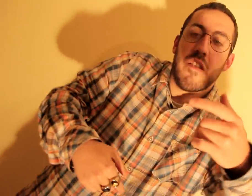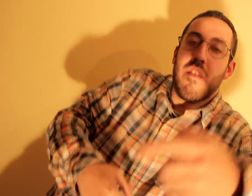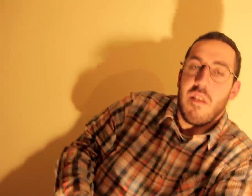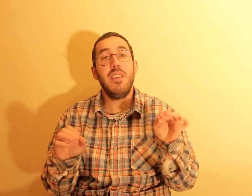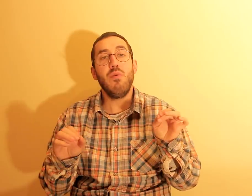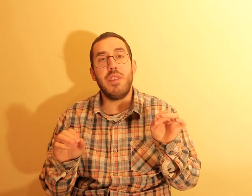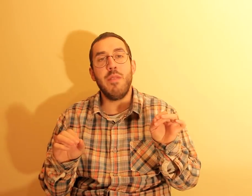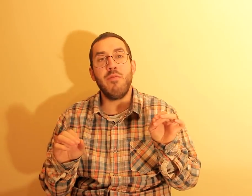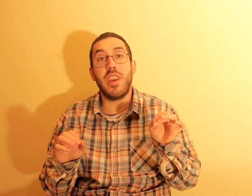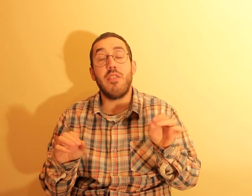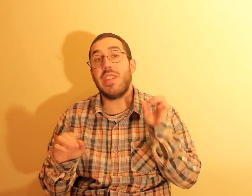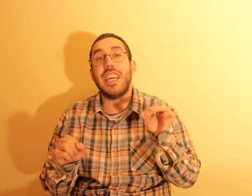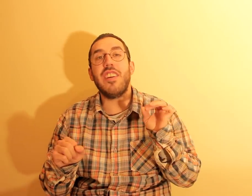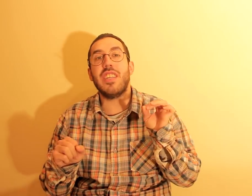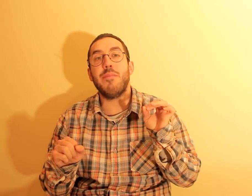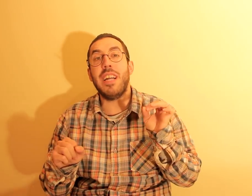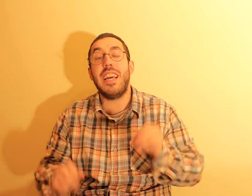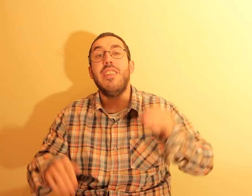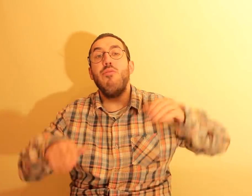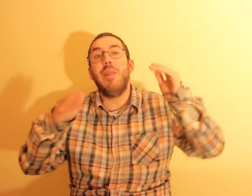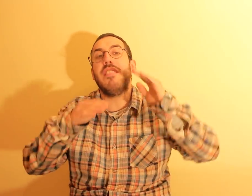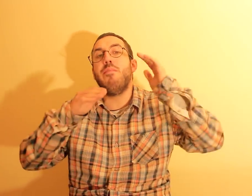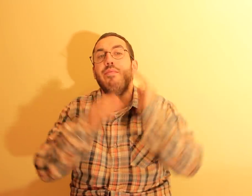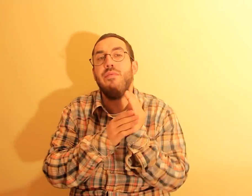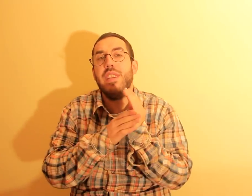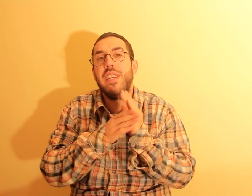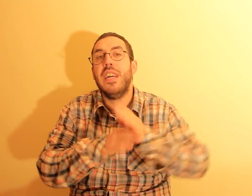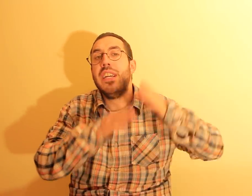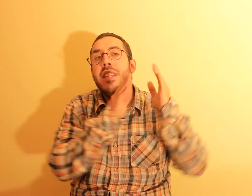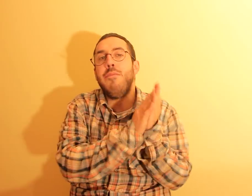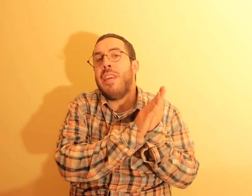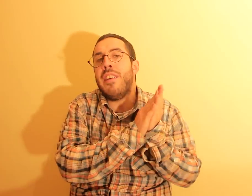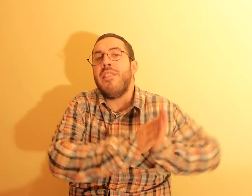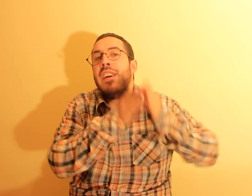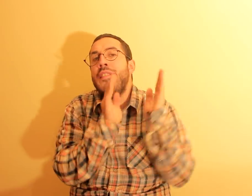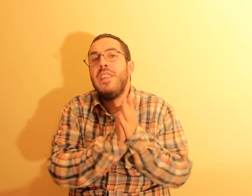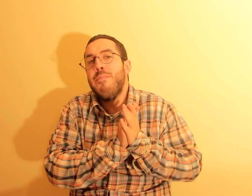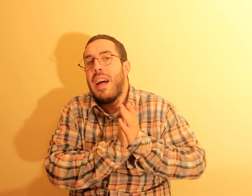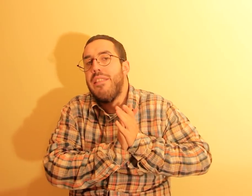A última música que eu saquei esta semana é do Bad Bunny. Ni Bien, Ni Mal.